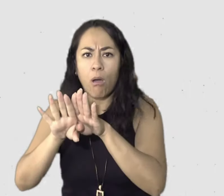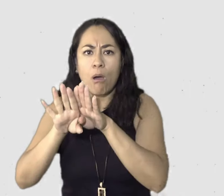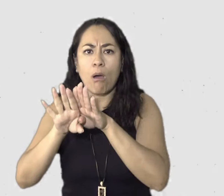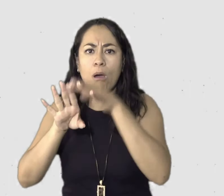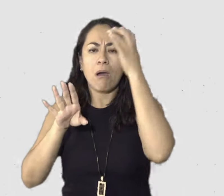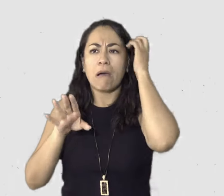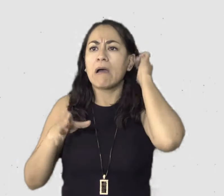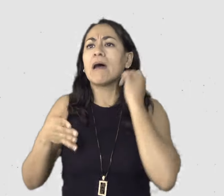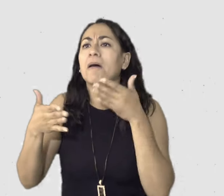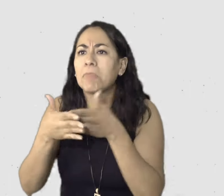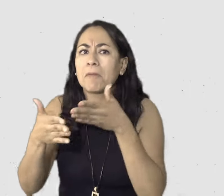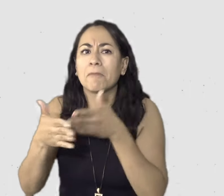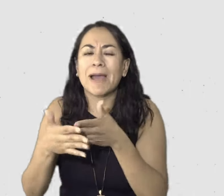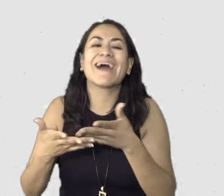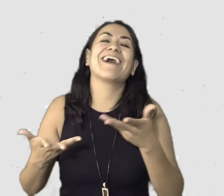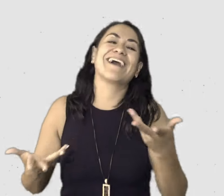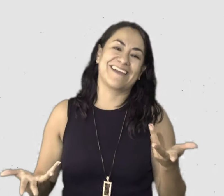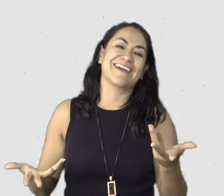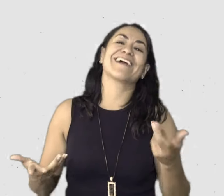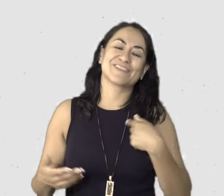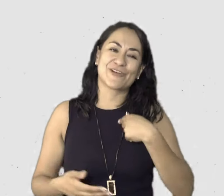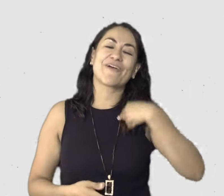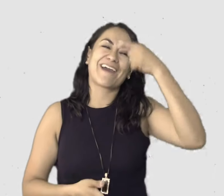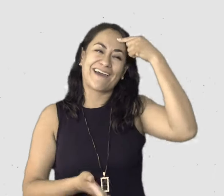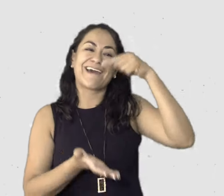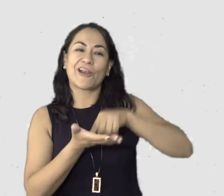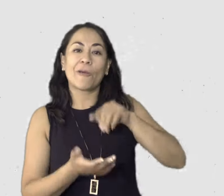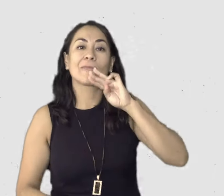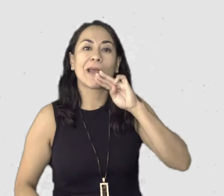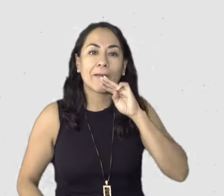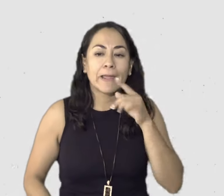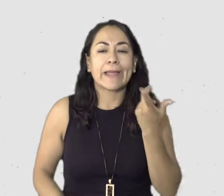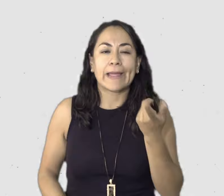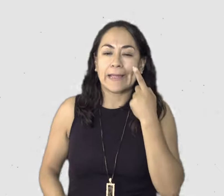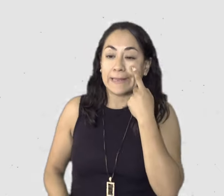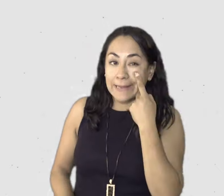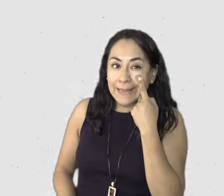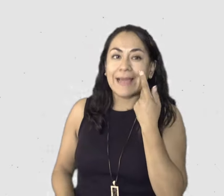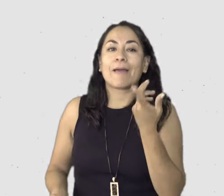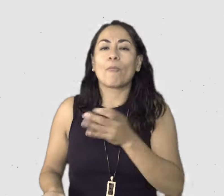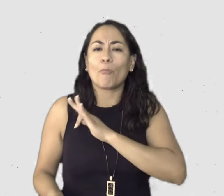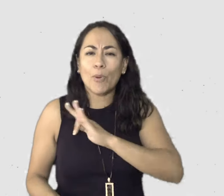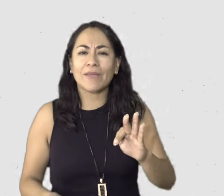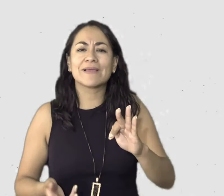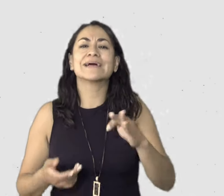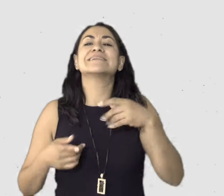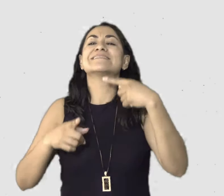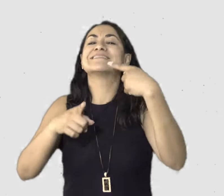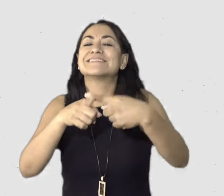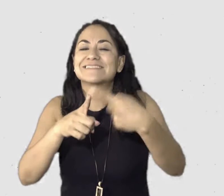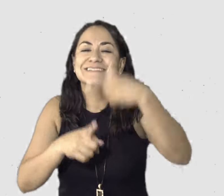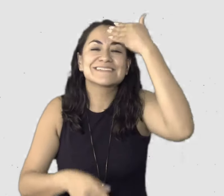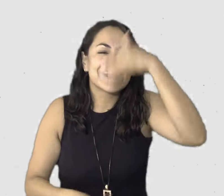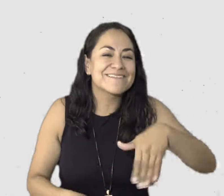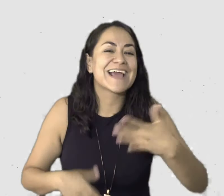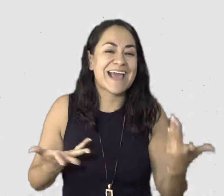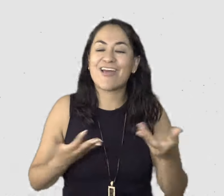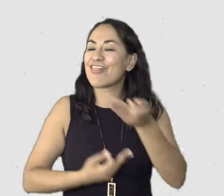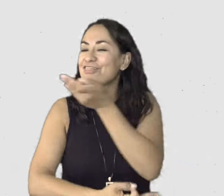que me está escuchando, vas a ver quién es, ¿verdad? Y, por ejemplo, tenemos una de nuestras amigas que le gusta mucho la fotografía y nos decía, oigan,